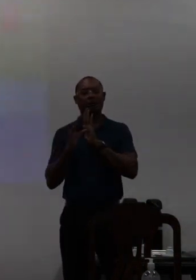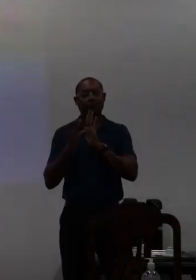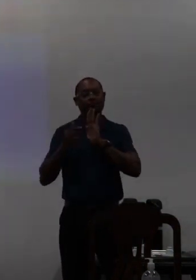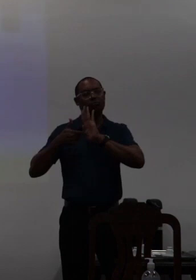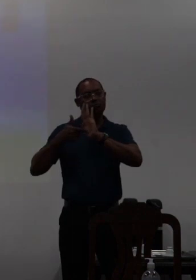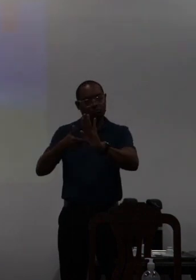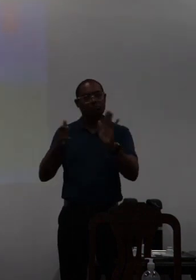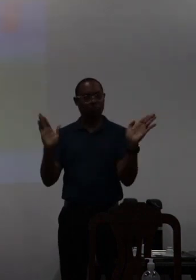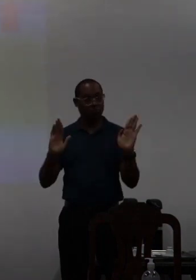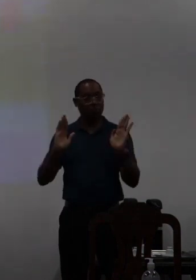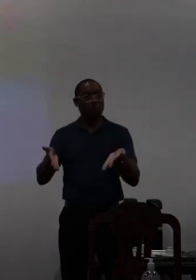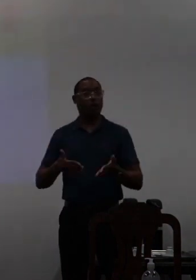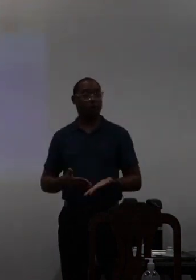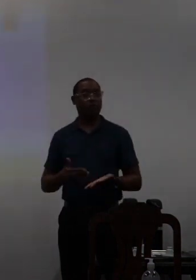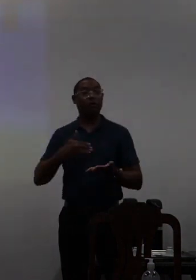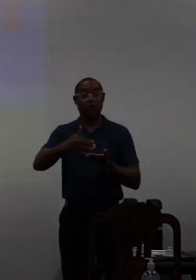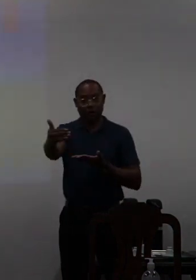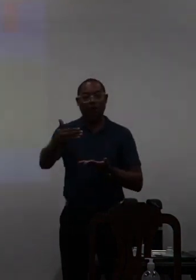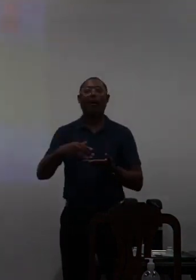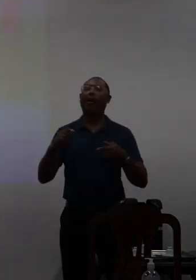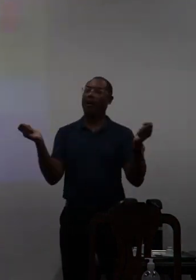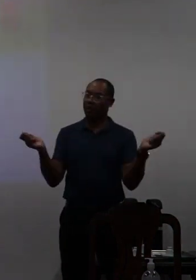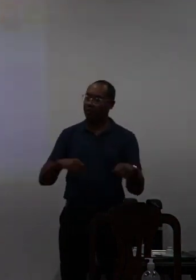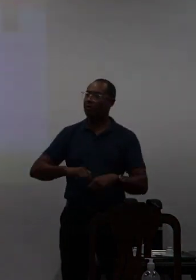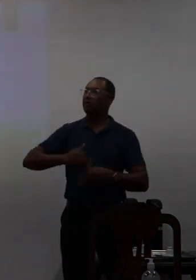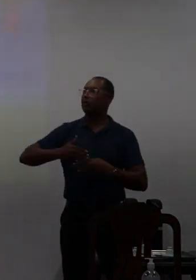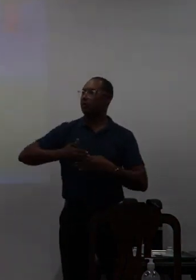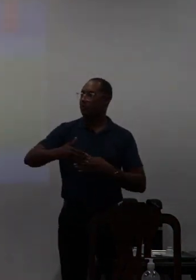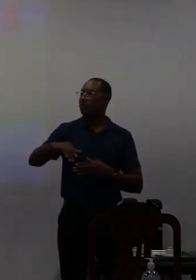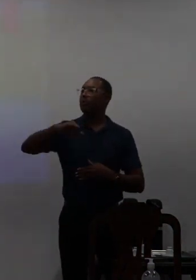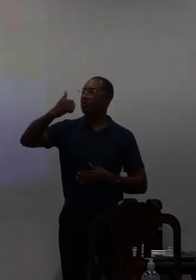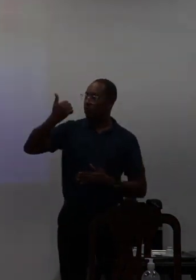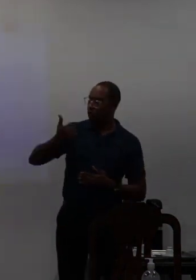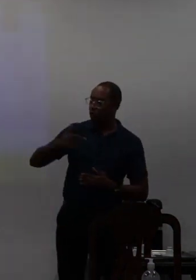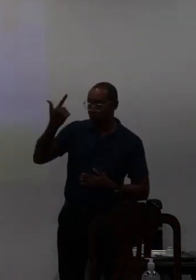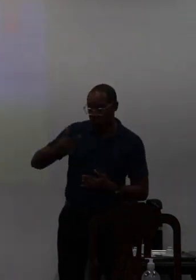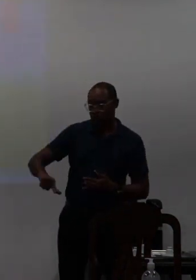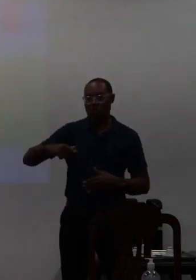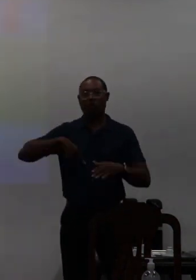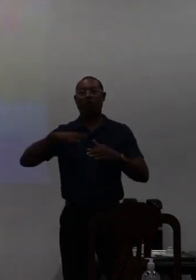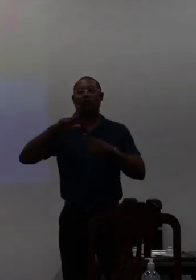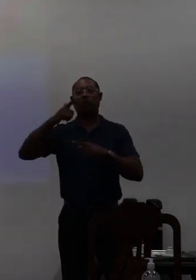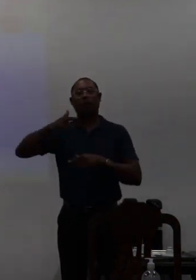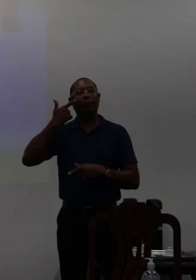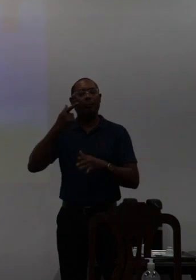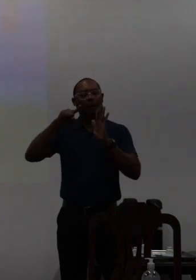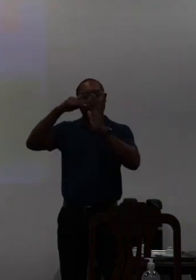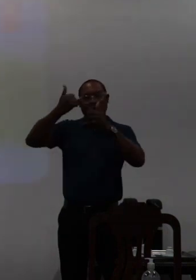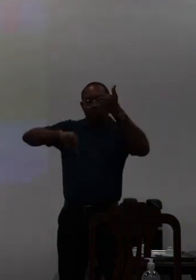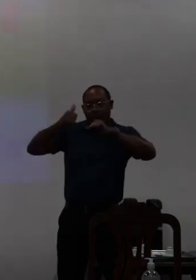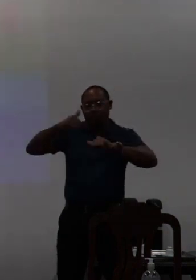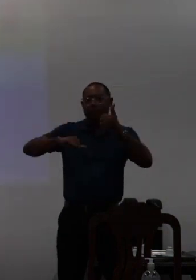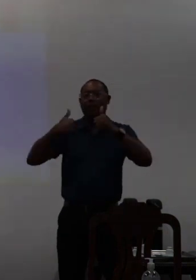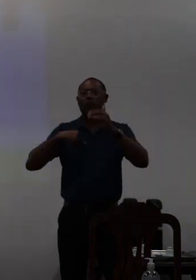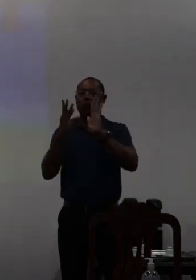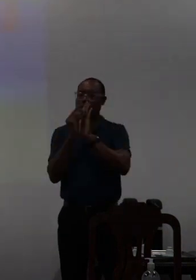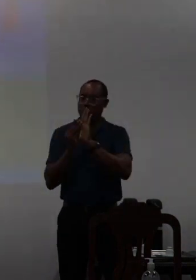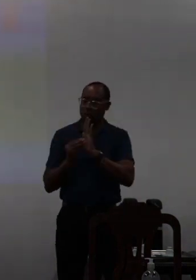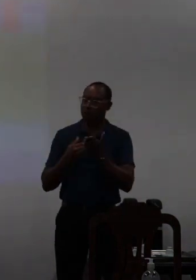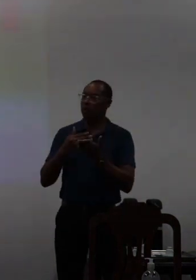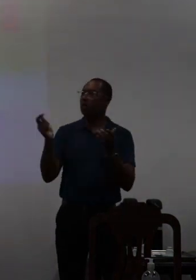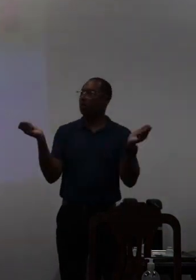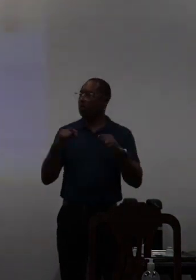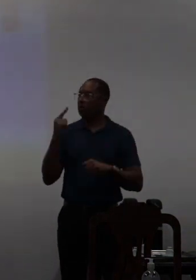apresentou e aí a partir daí procedemos uma nova revisão sobre esse conteúdo e